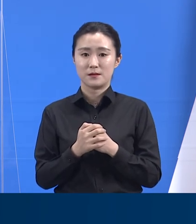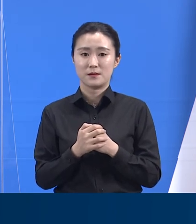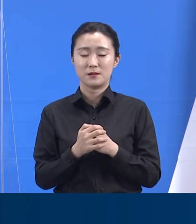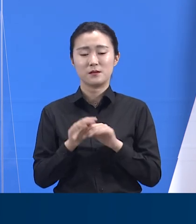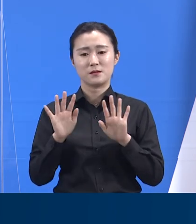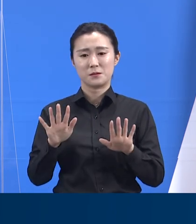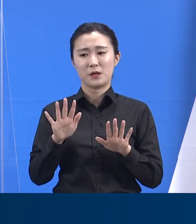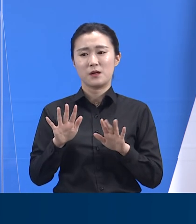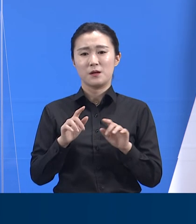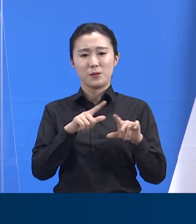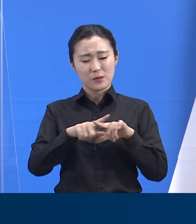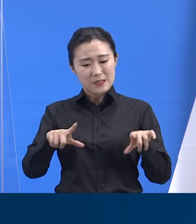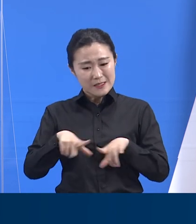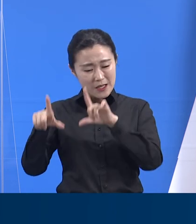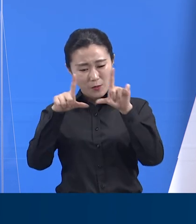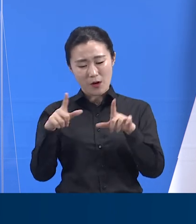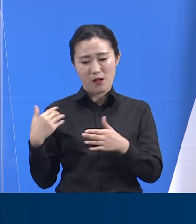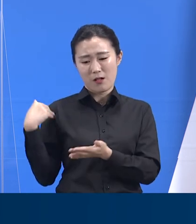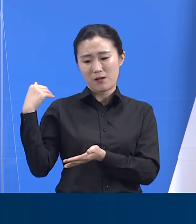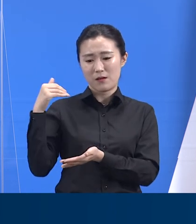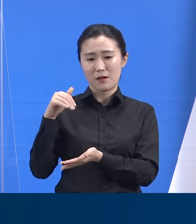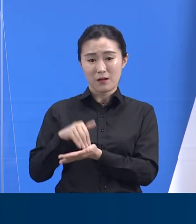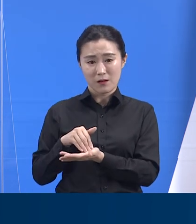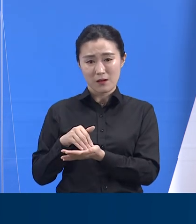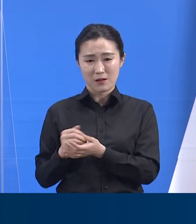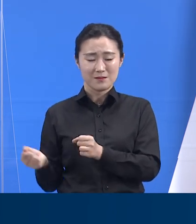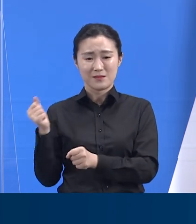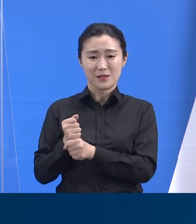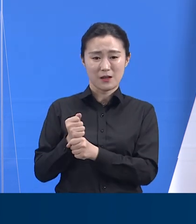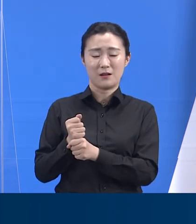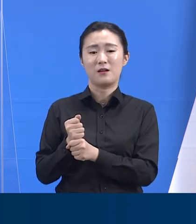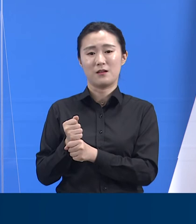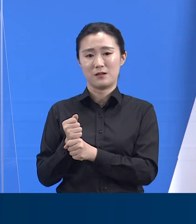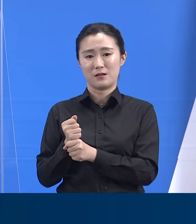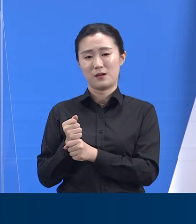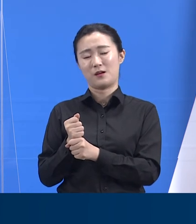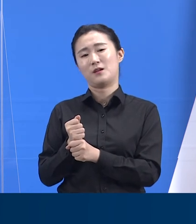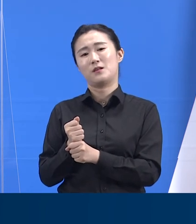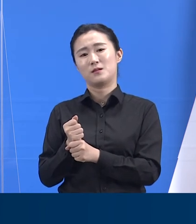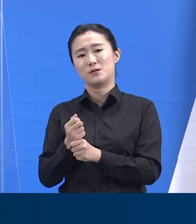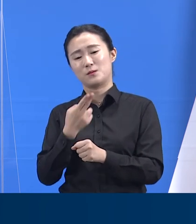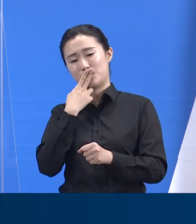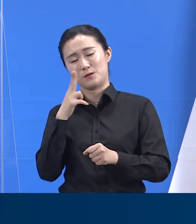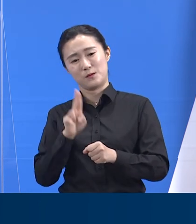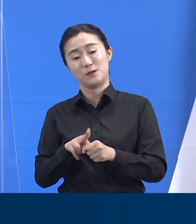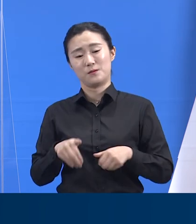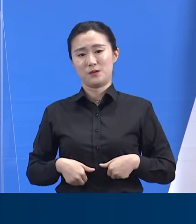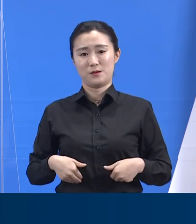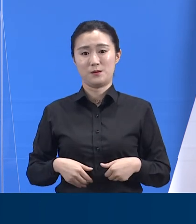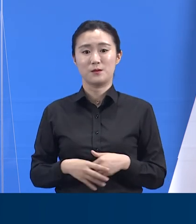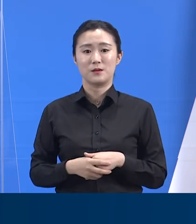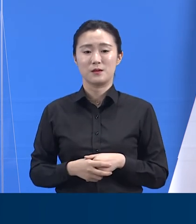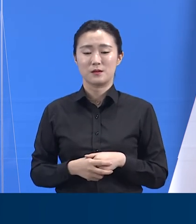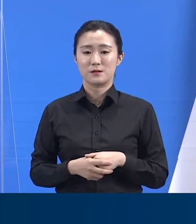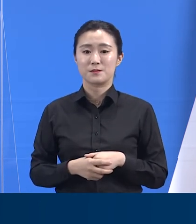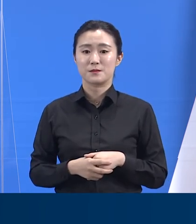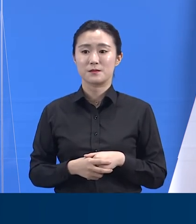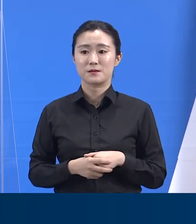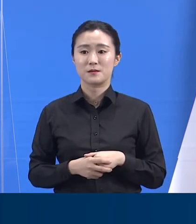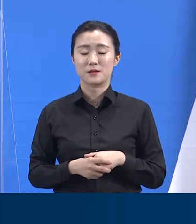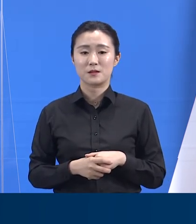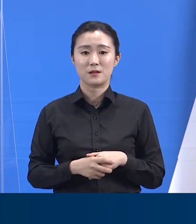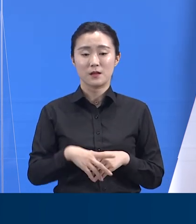사회를 점진적으로 개방해 가며 일상을 복원하는 과정에서 정부와 지자체,